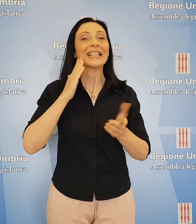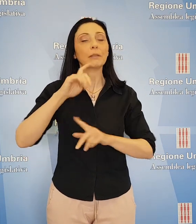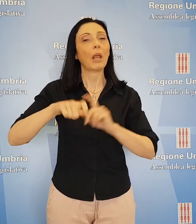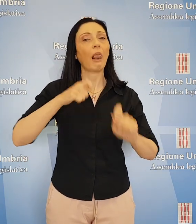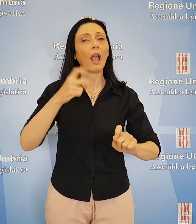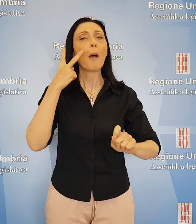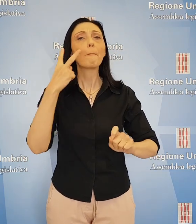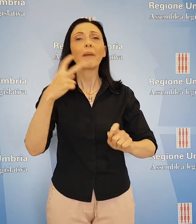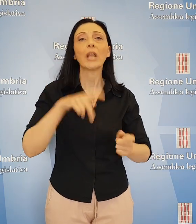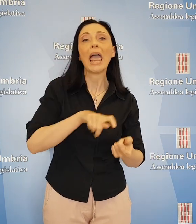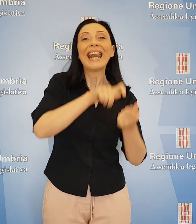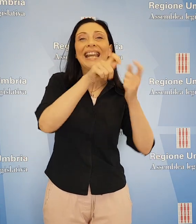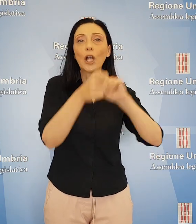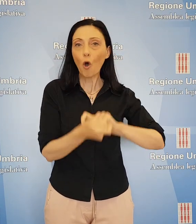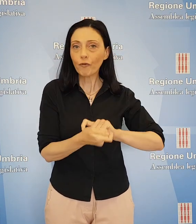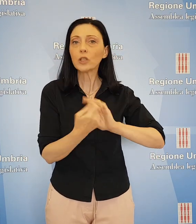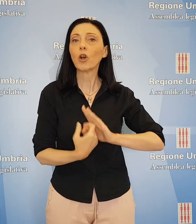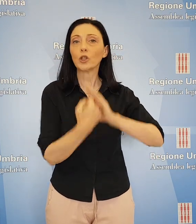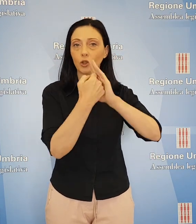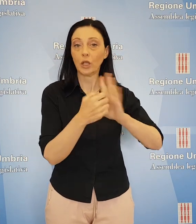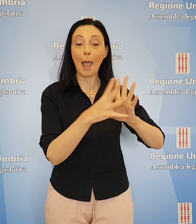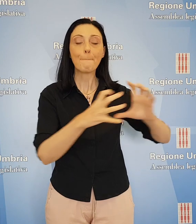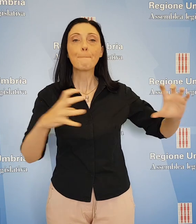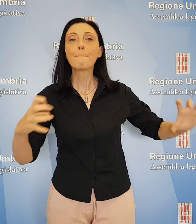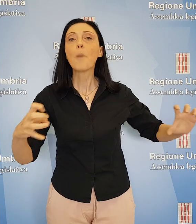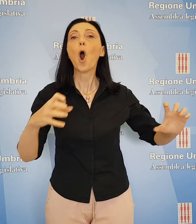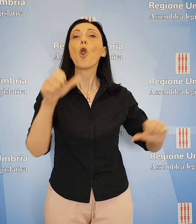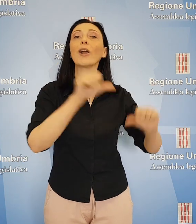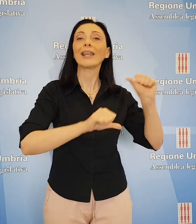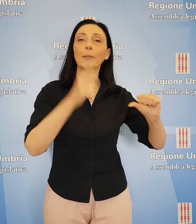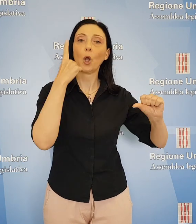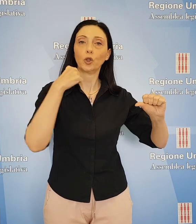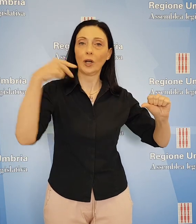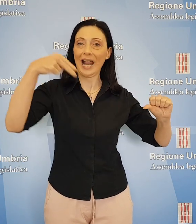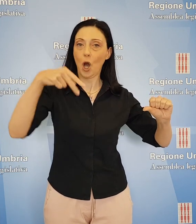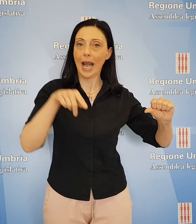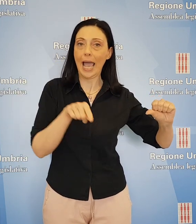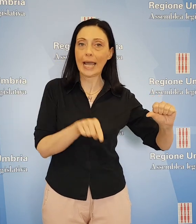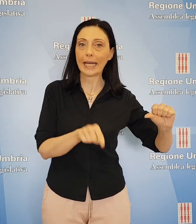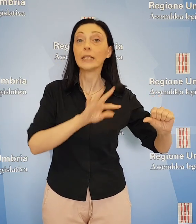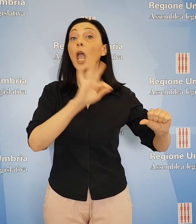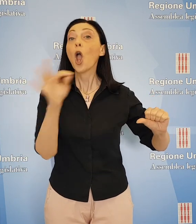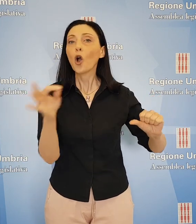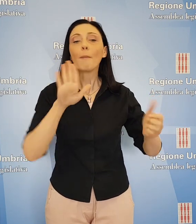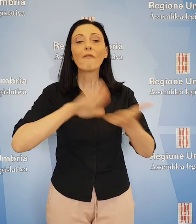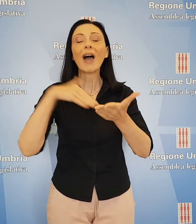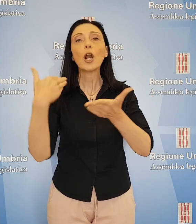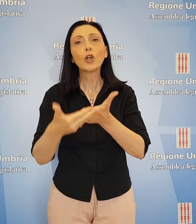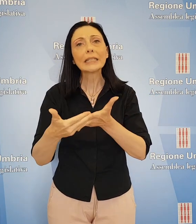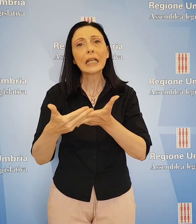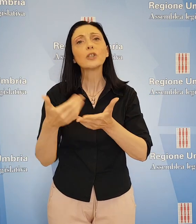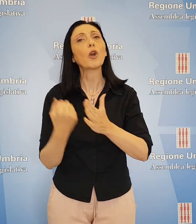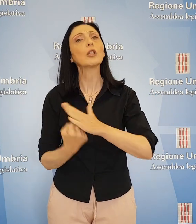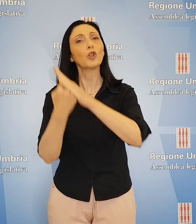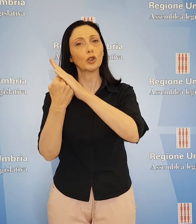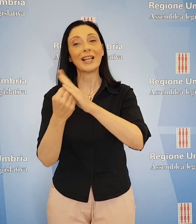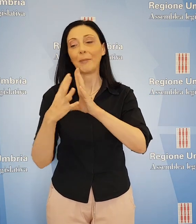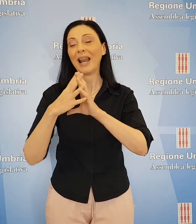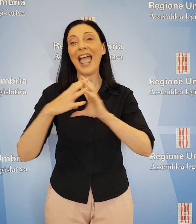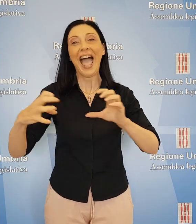prevede la riconversione sostenibile del polo chimico ternano-narnese attraverso la valorizzazione sostenibile degli scarti della filiera